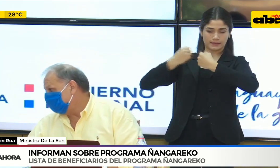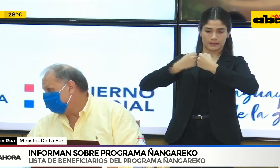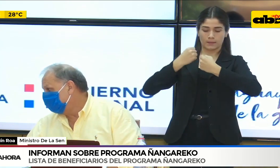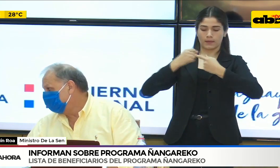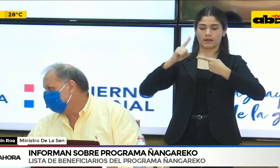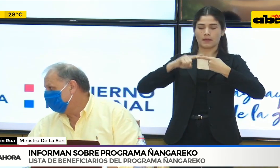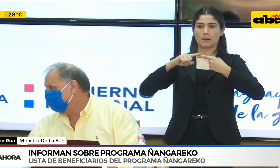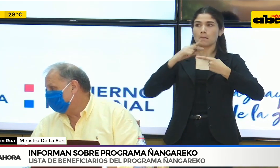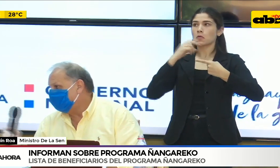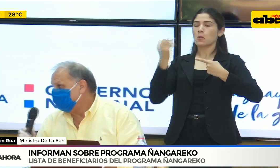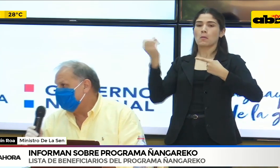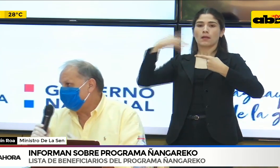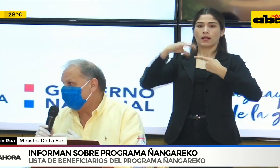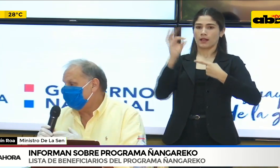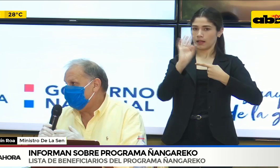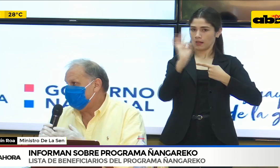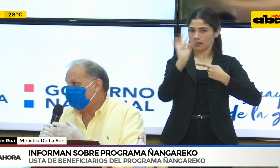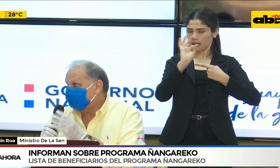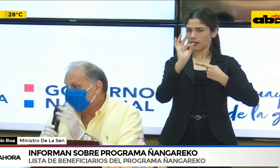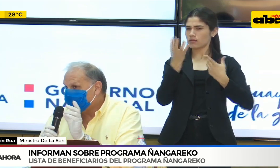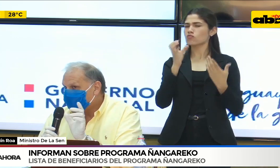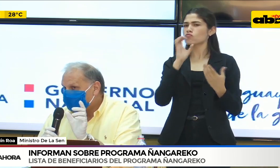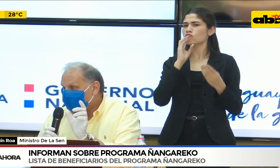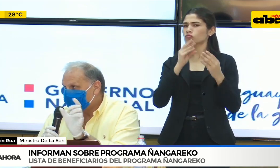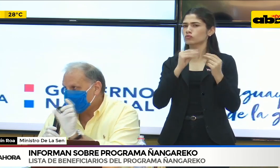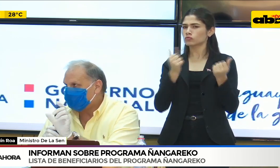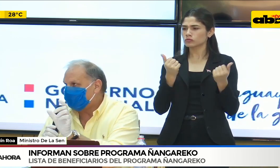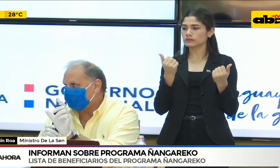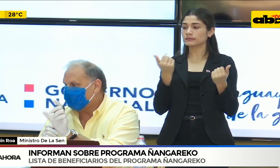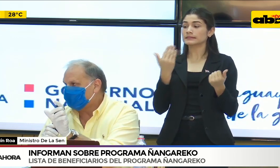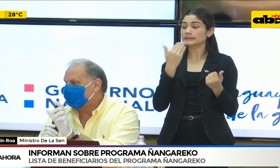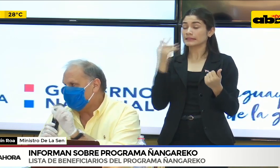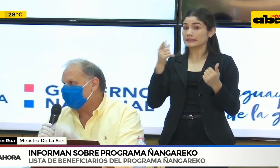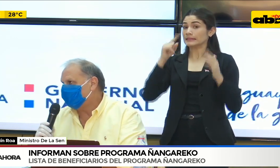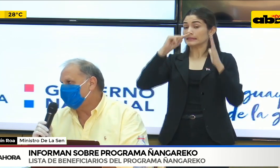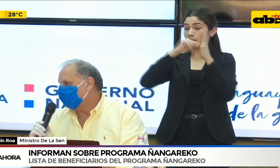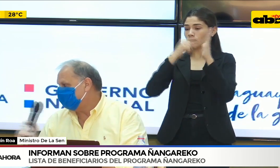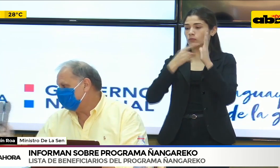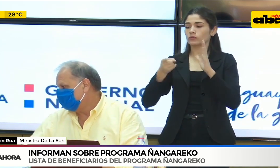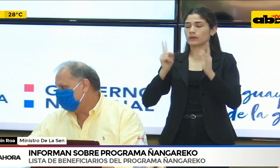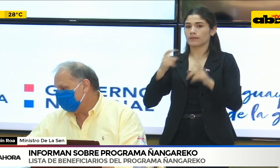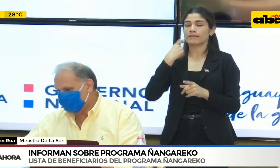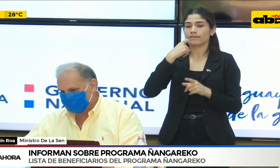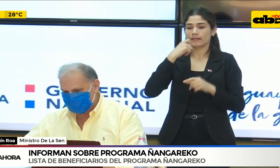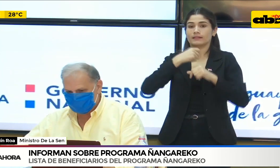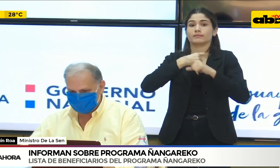no, nada, es un tema que estamos también ajustando.